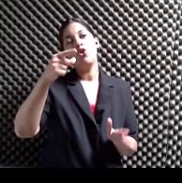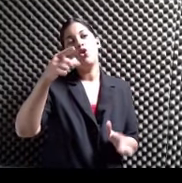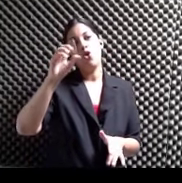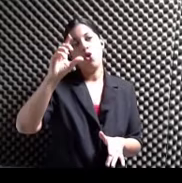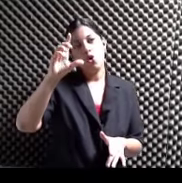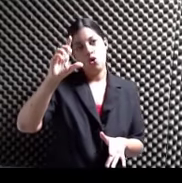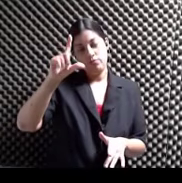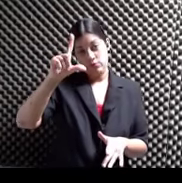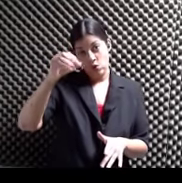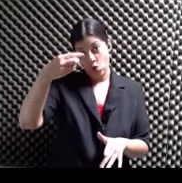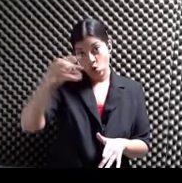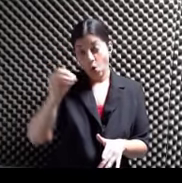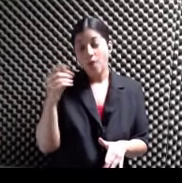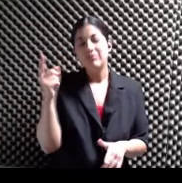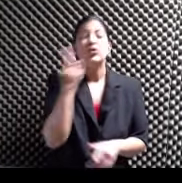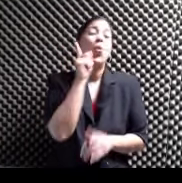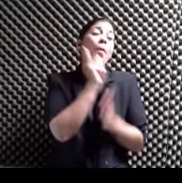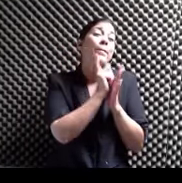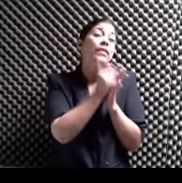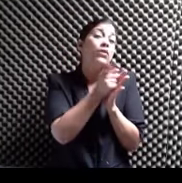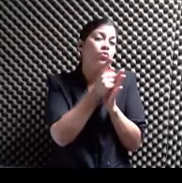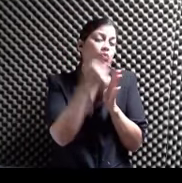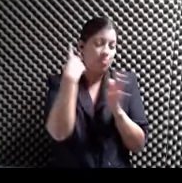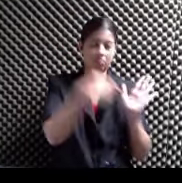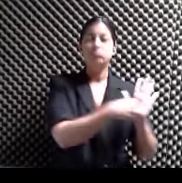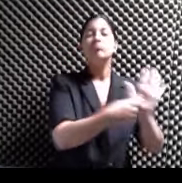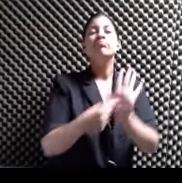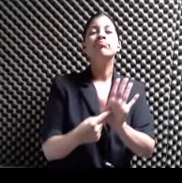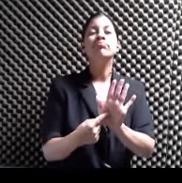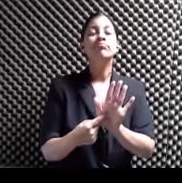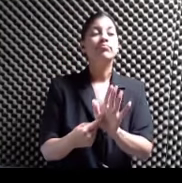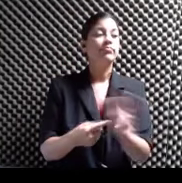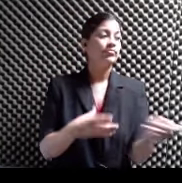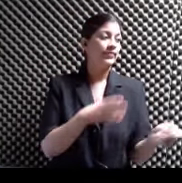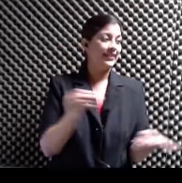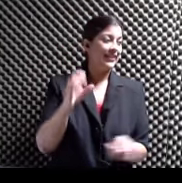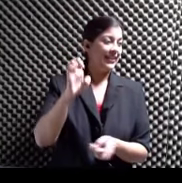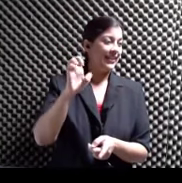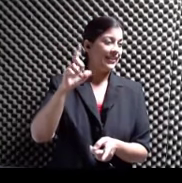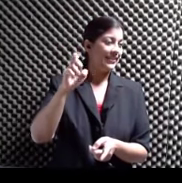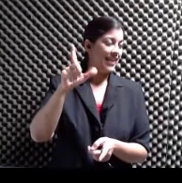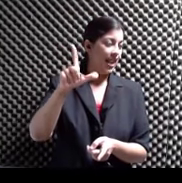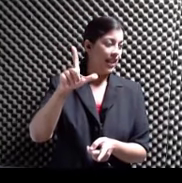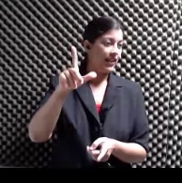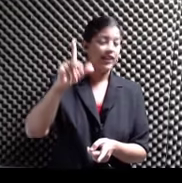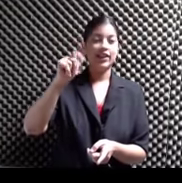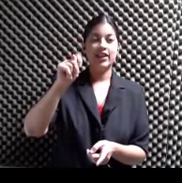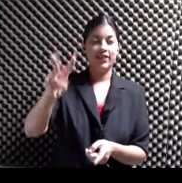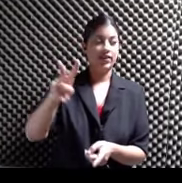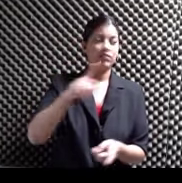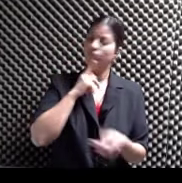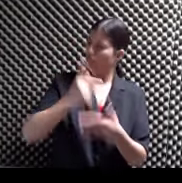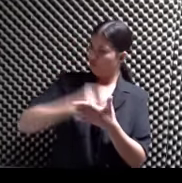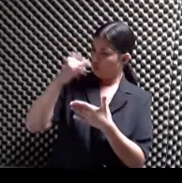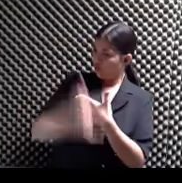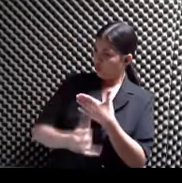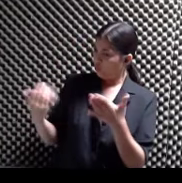esto es para Vicente Castro Y Jorge Luis Ramos Y Excel TV Es un proyecto nuevo Que tienen por ahí Que están cocinando